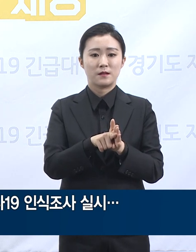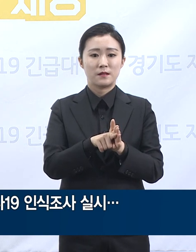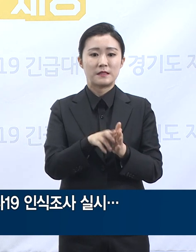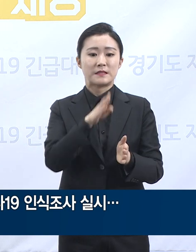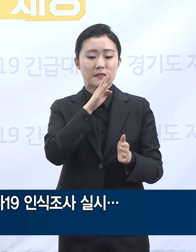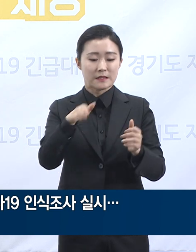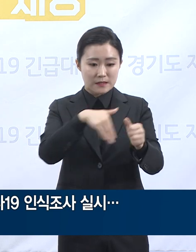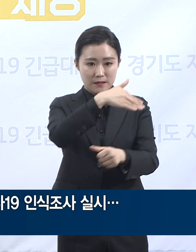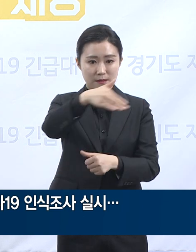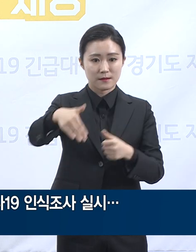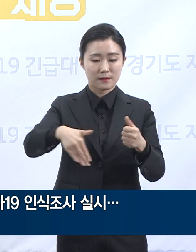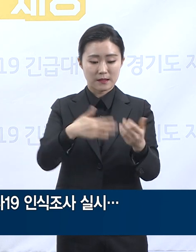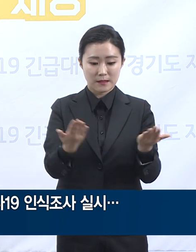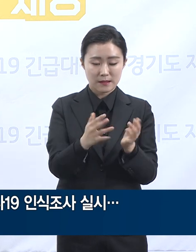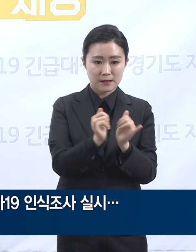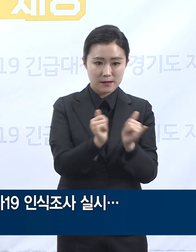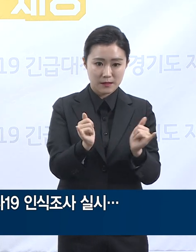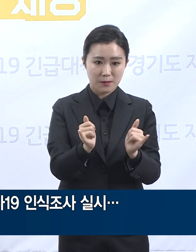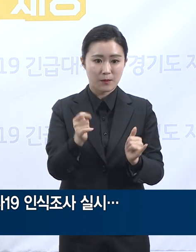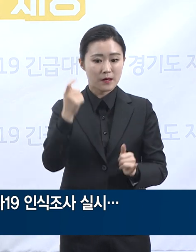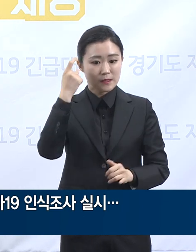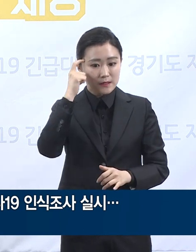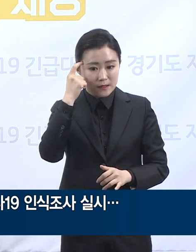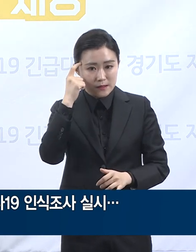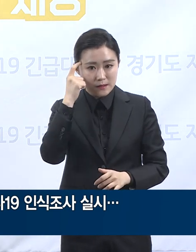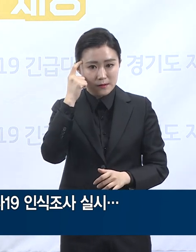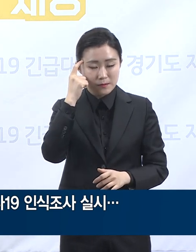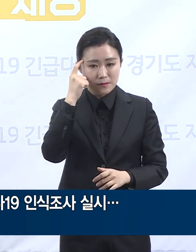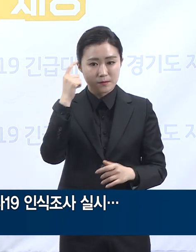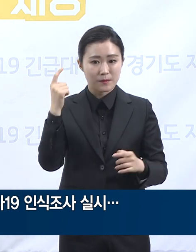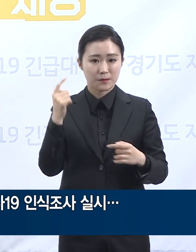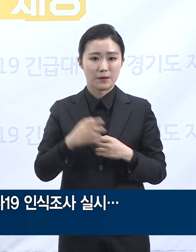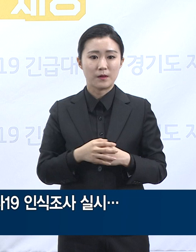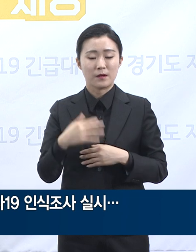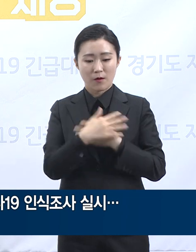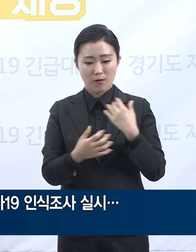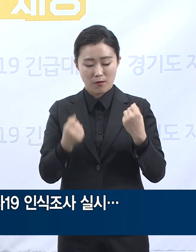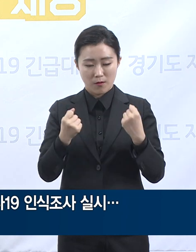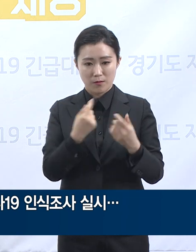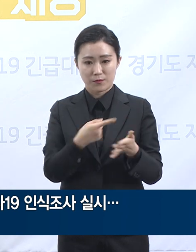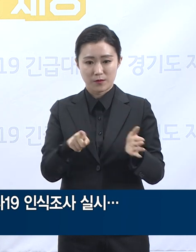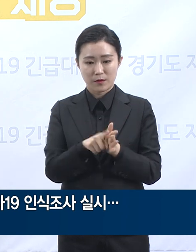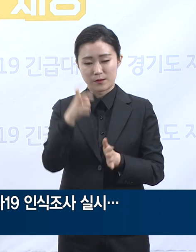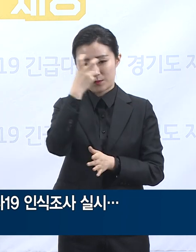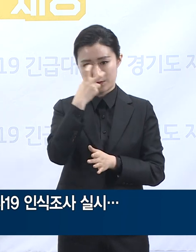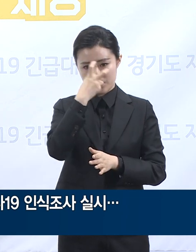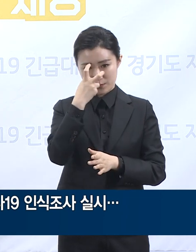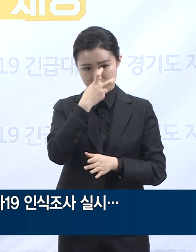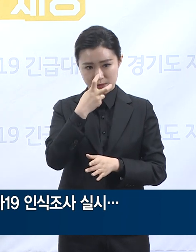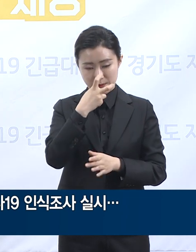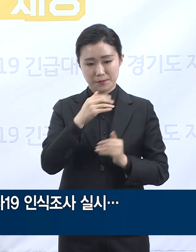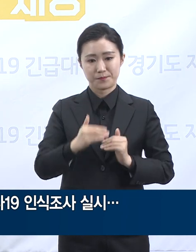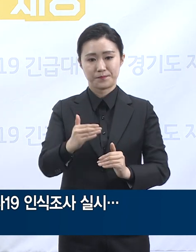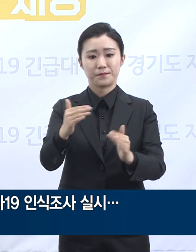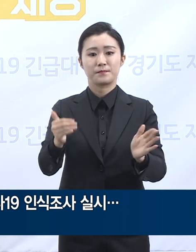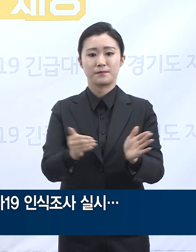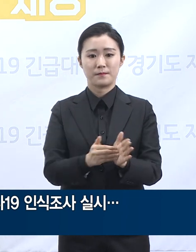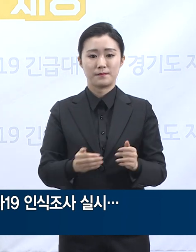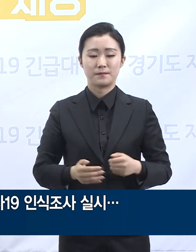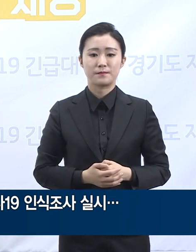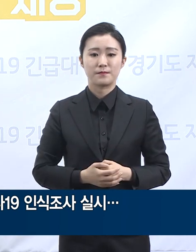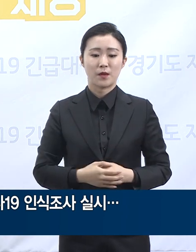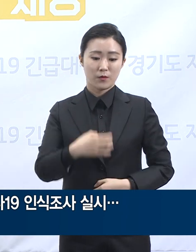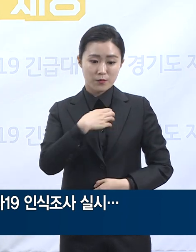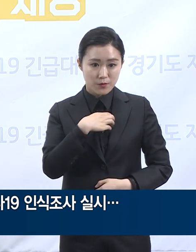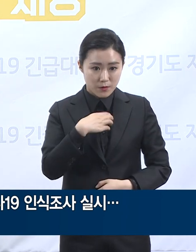지자체의 지원 방안 개발을 활용하고자 진행되었습니다. 조사 영역은 위험인식, 예방행위,